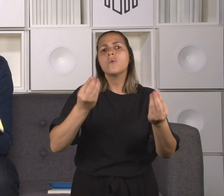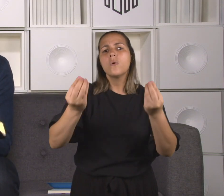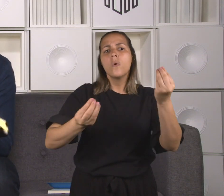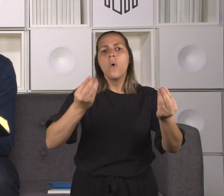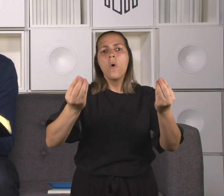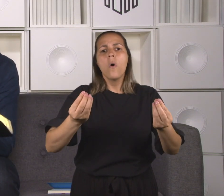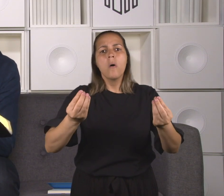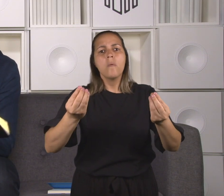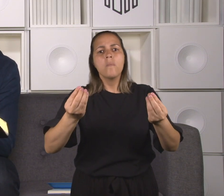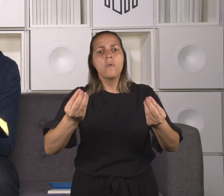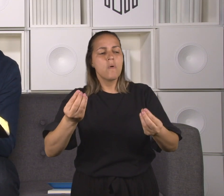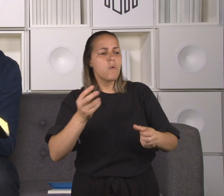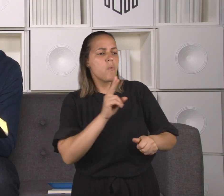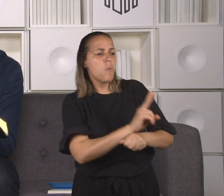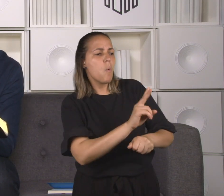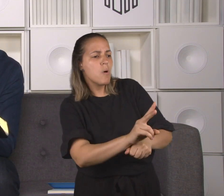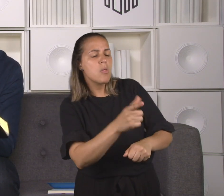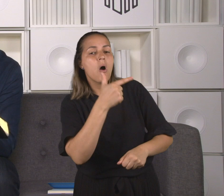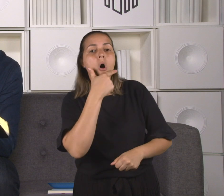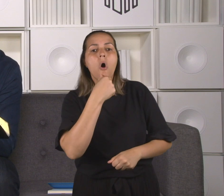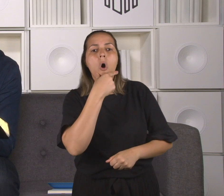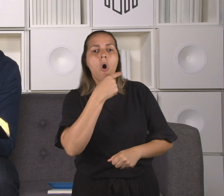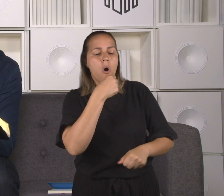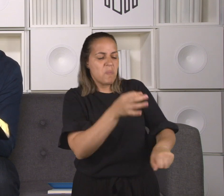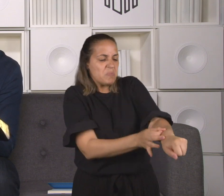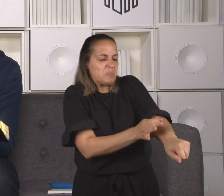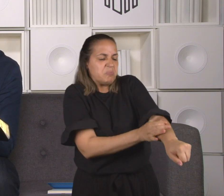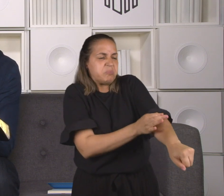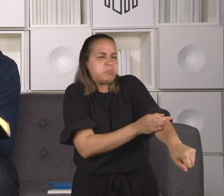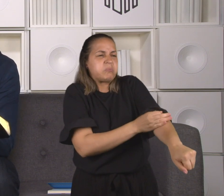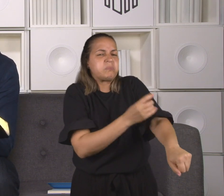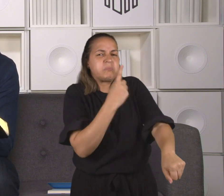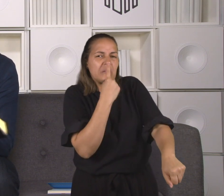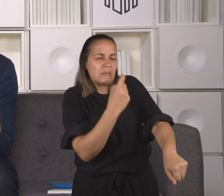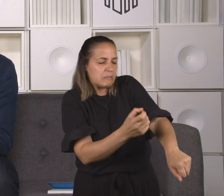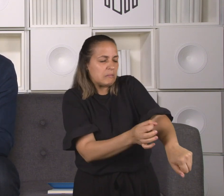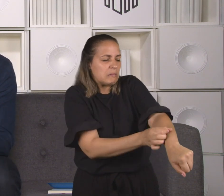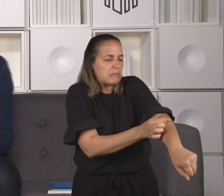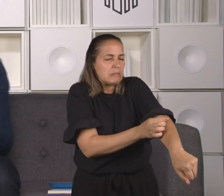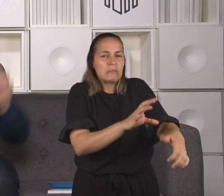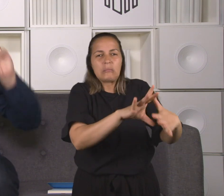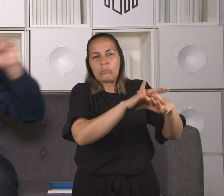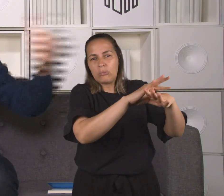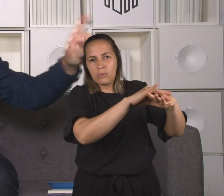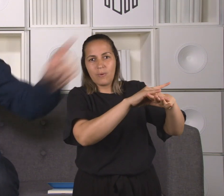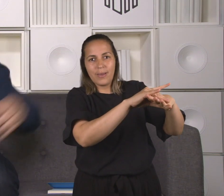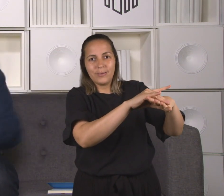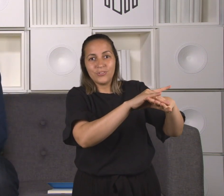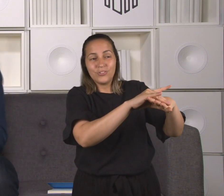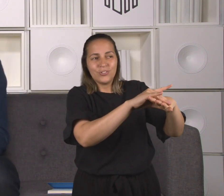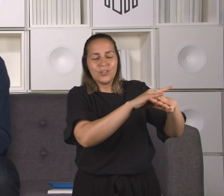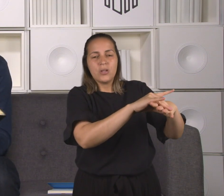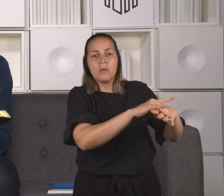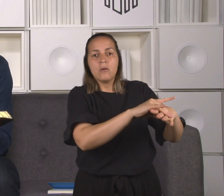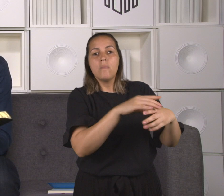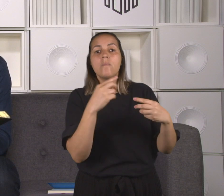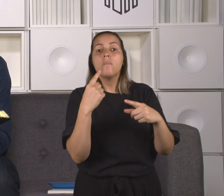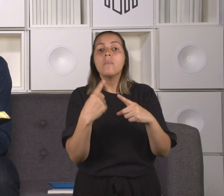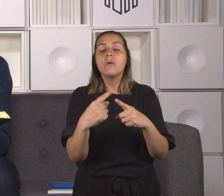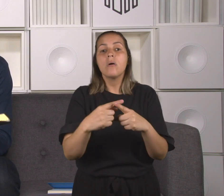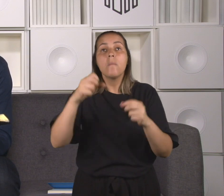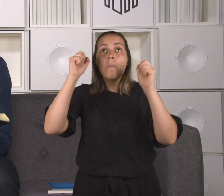Por isso que quando Jesus cura esse leproso, ele diz, olha, não conte isso para ninguém, vá até o sacerdote e